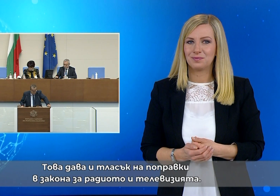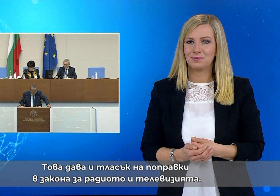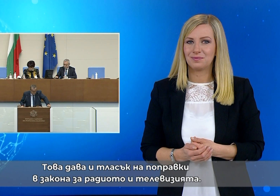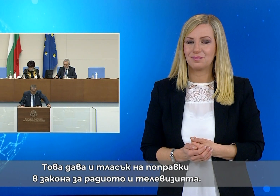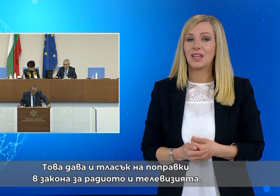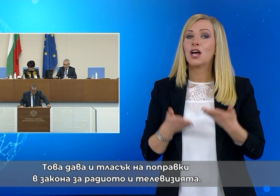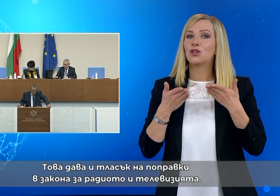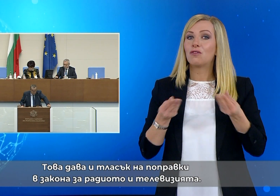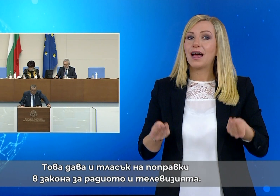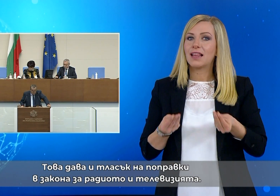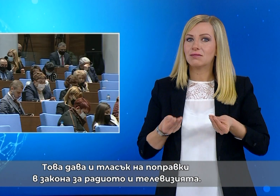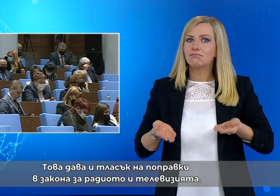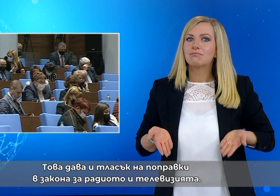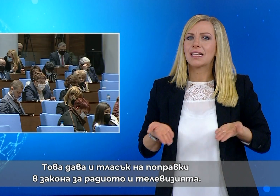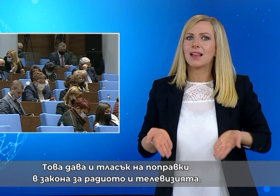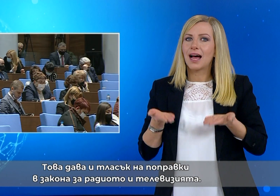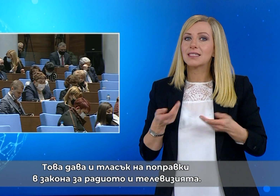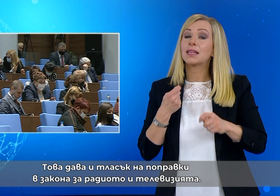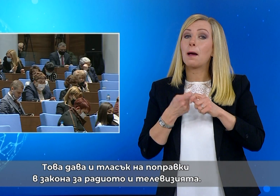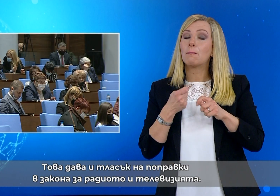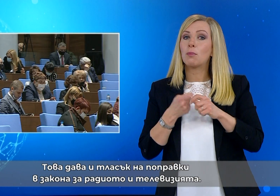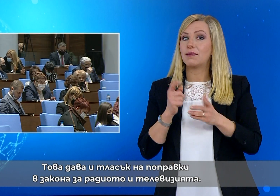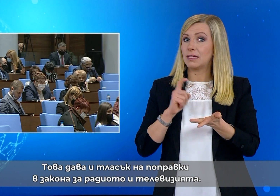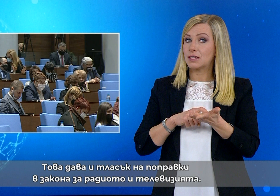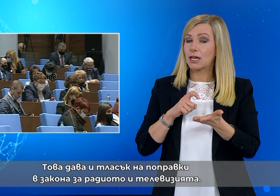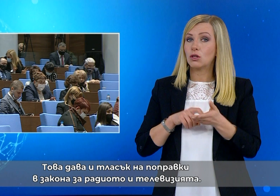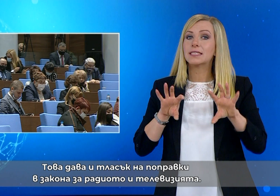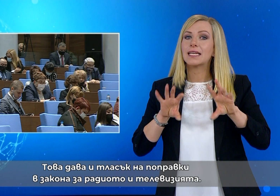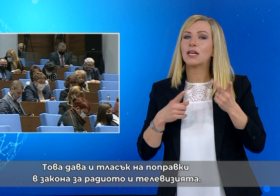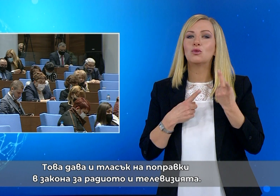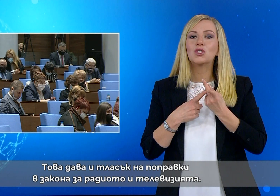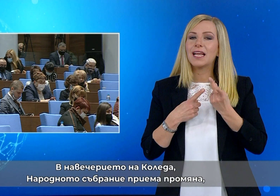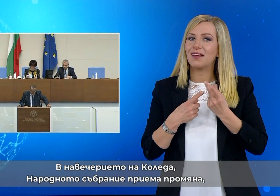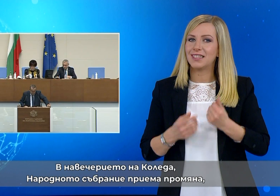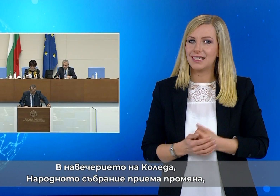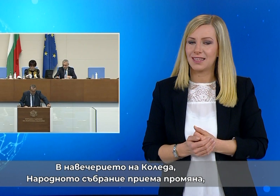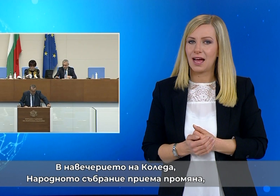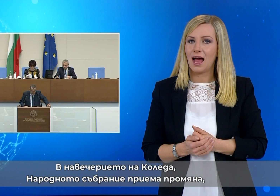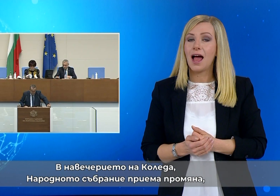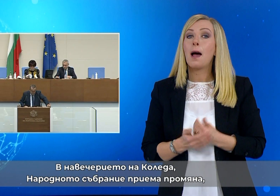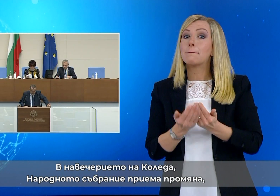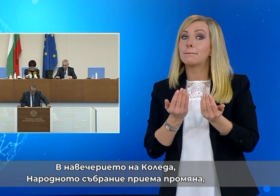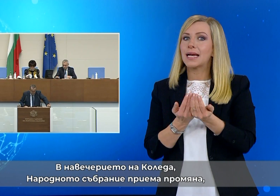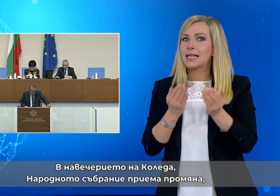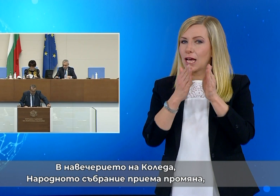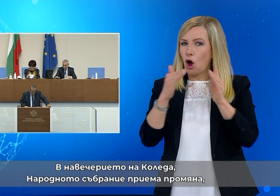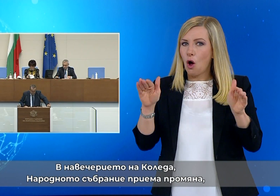Това дава и тласъкът на поправки в закона за радиото и телевизията. В навечерието на Коледа Народното събрание